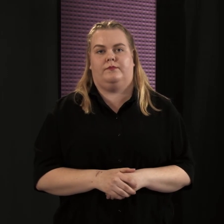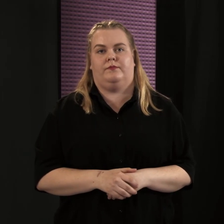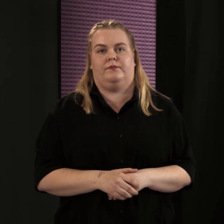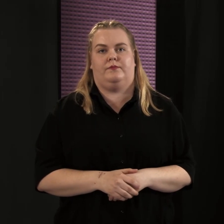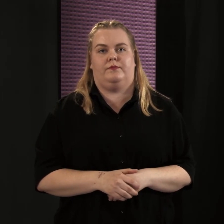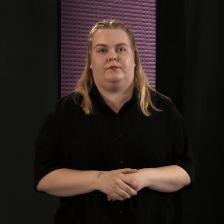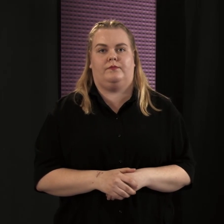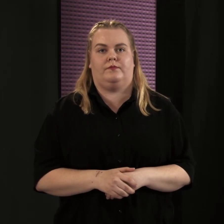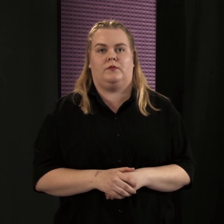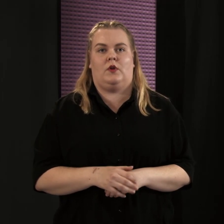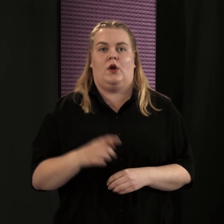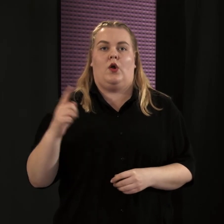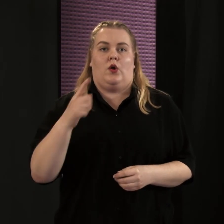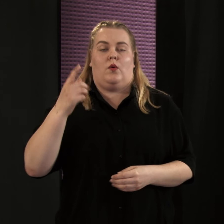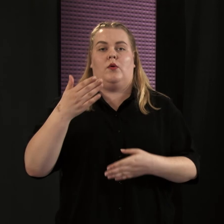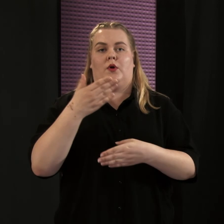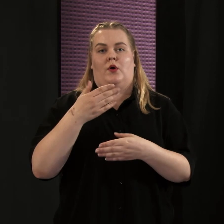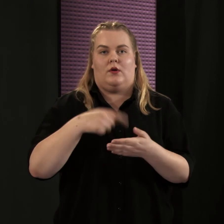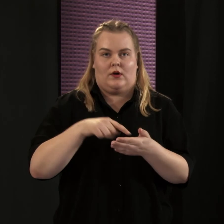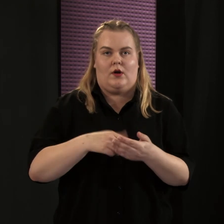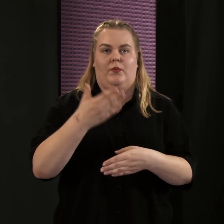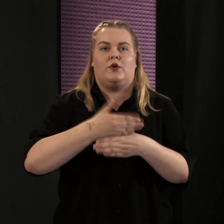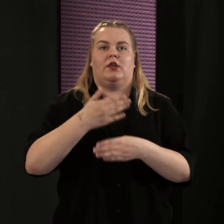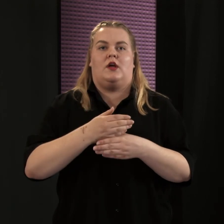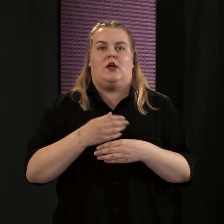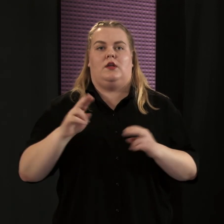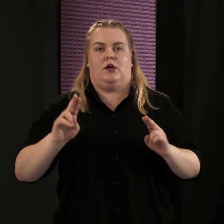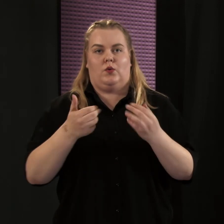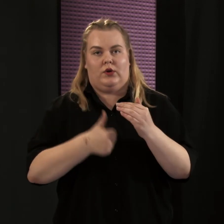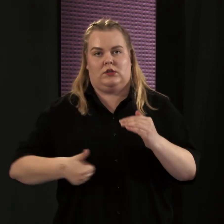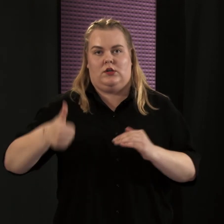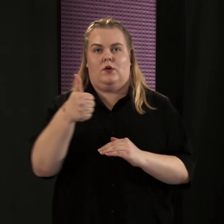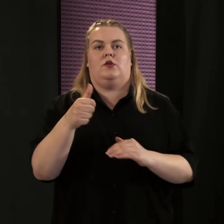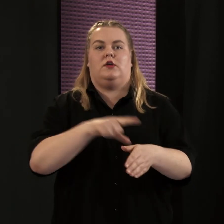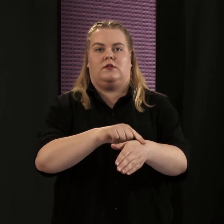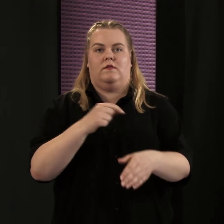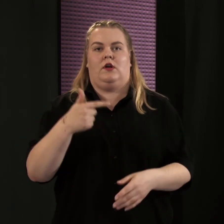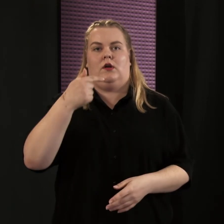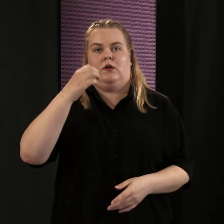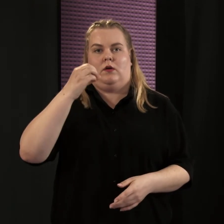Kuopion kaupunginteatterin uudeksi johtajaksi on valittu Tommi Auvinen.